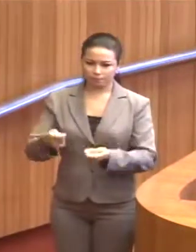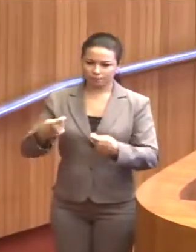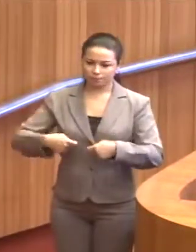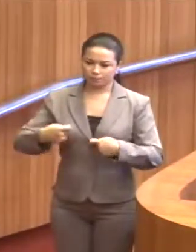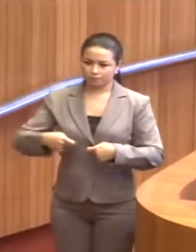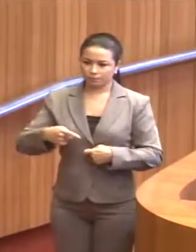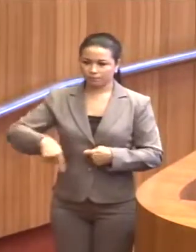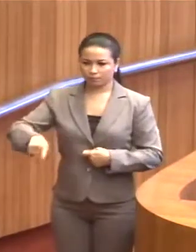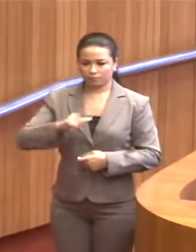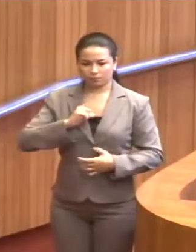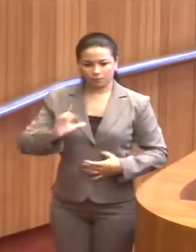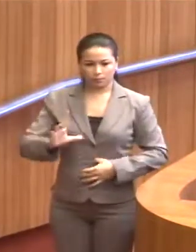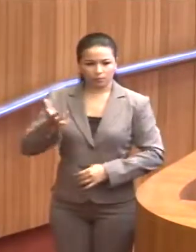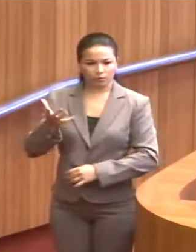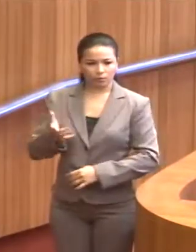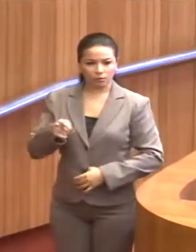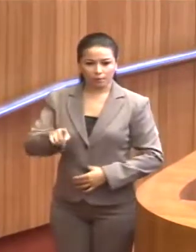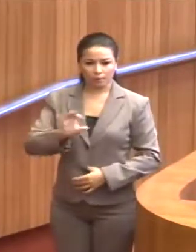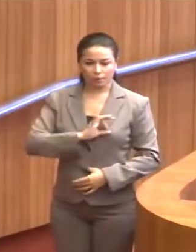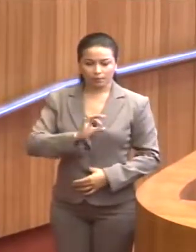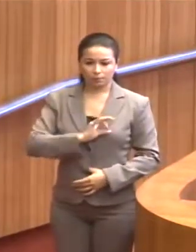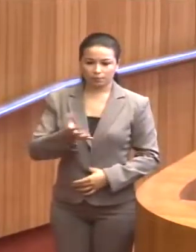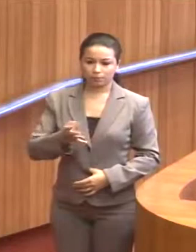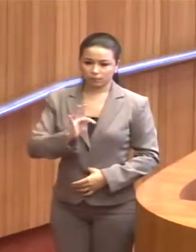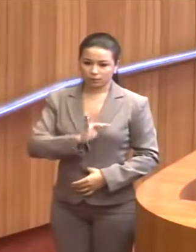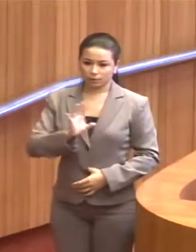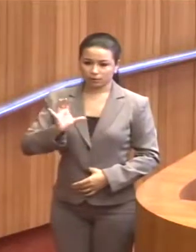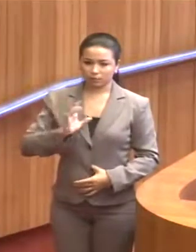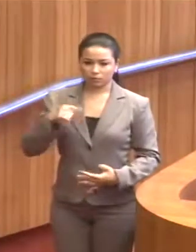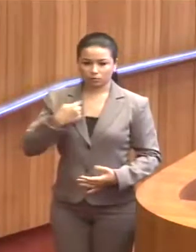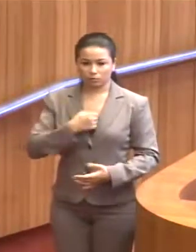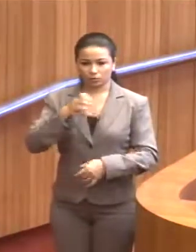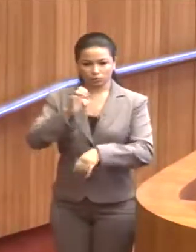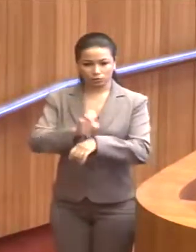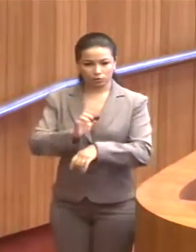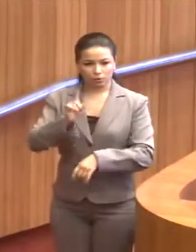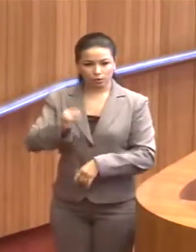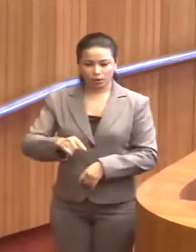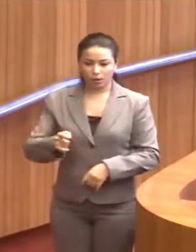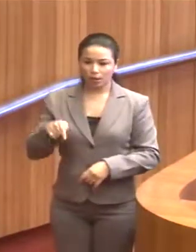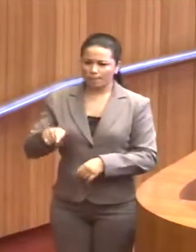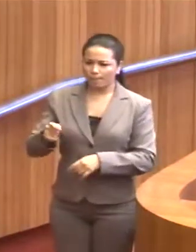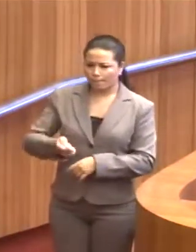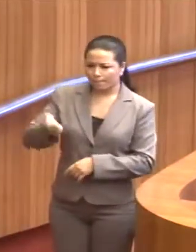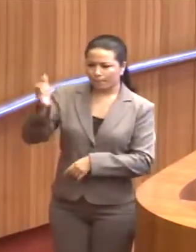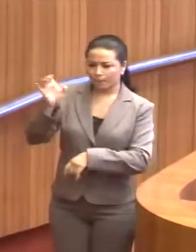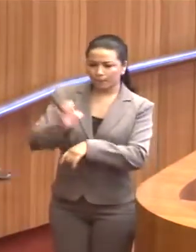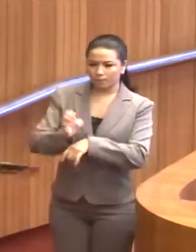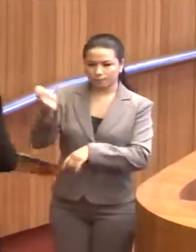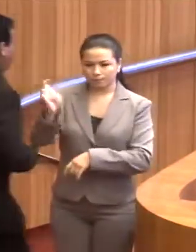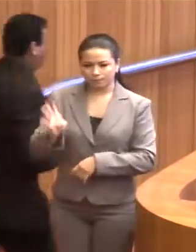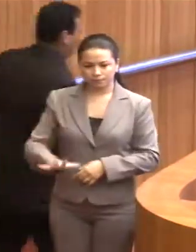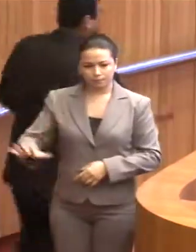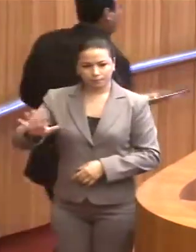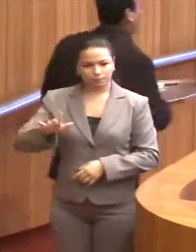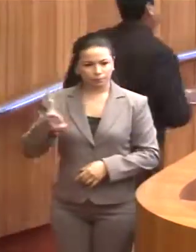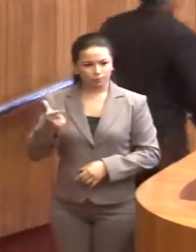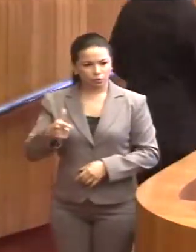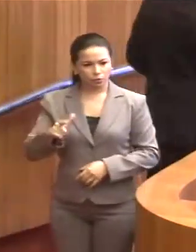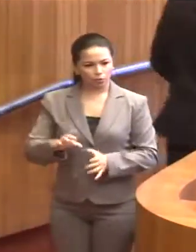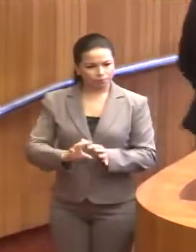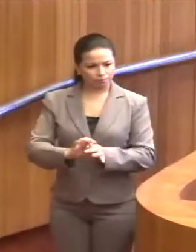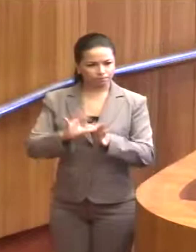necessário para existir. A polícia técnica do nosso estado, que, aliás, é um dos poucos estados do Brasil que não tem